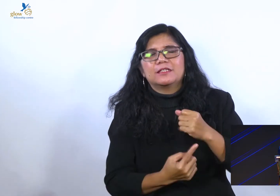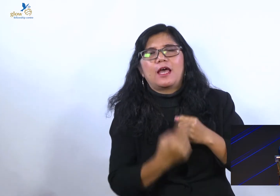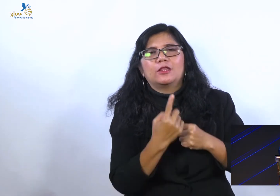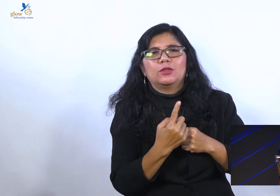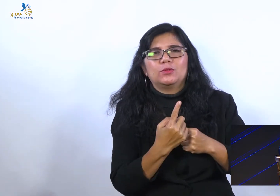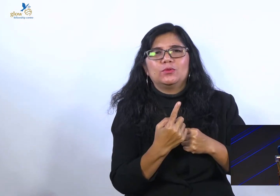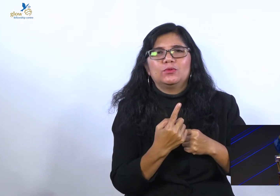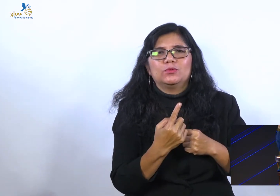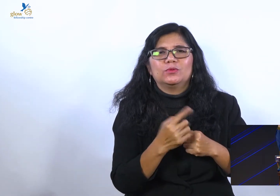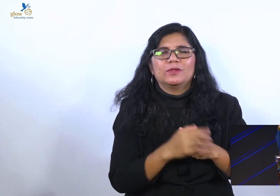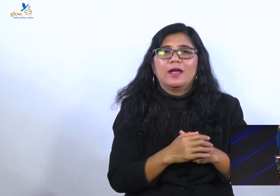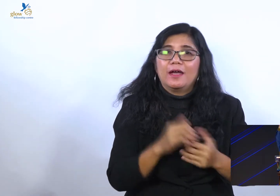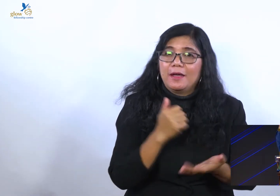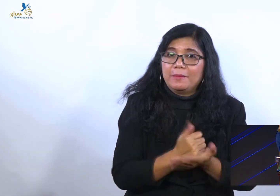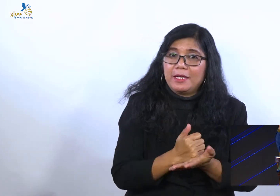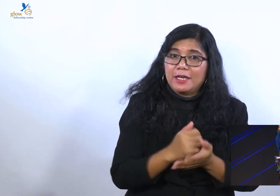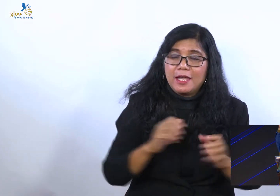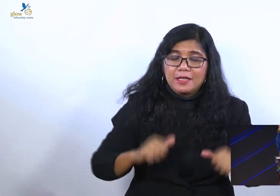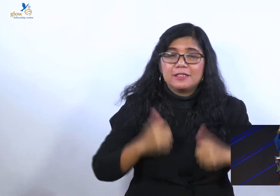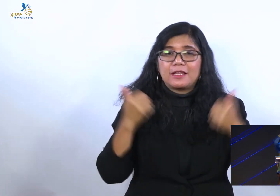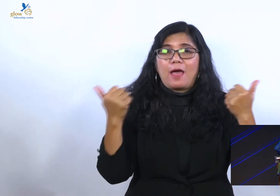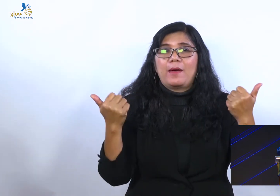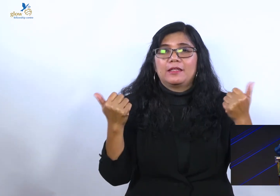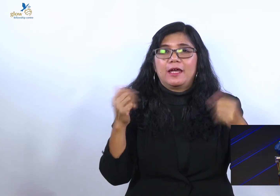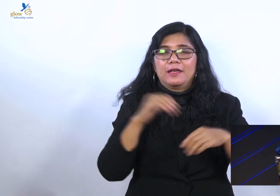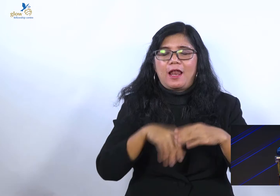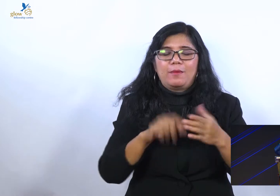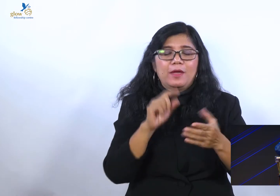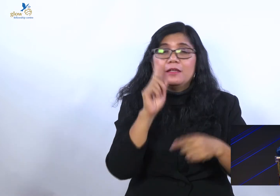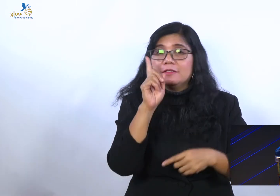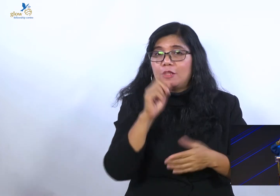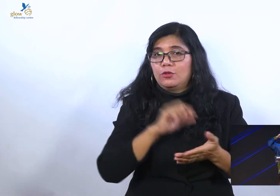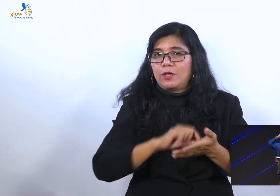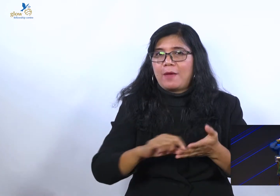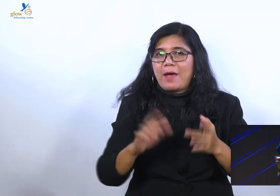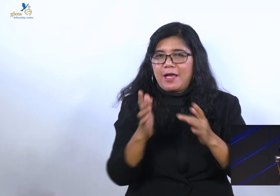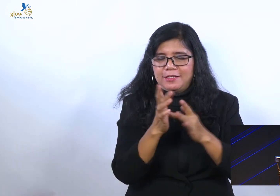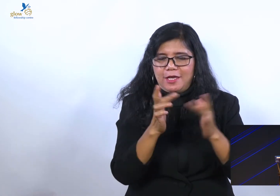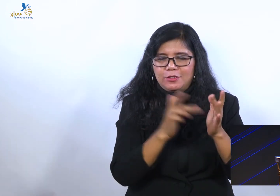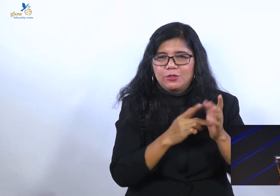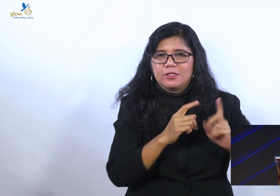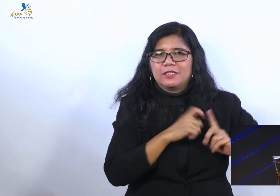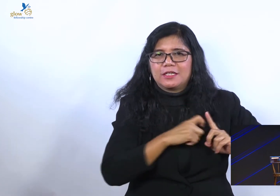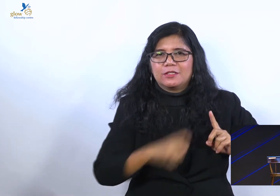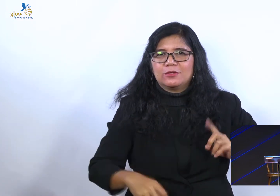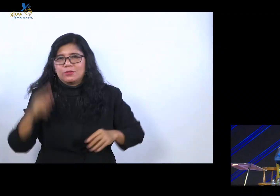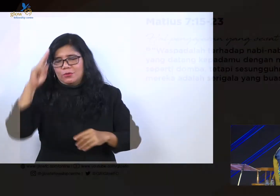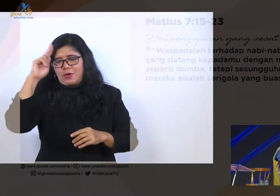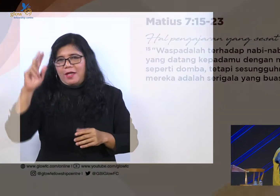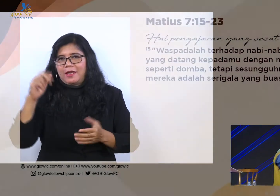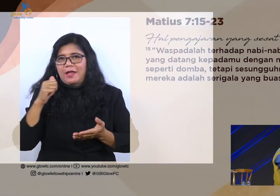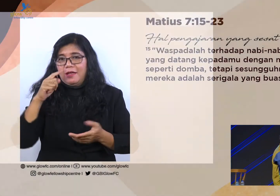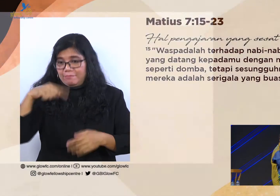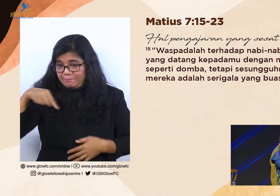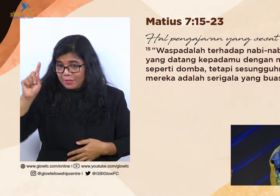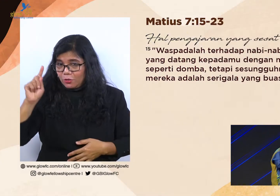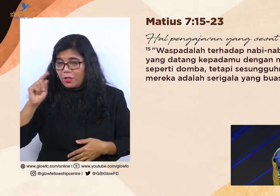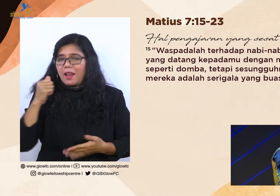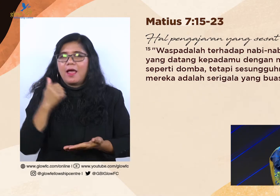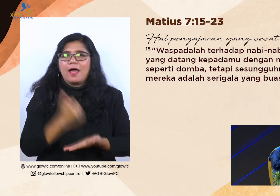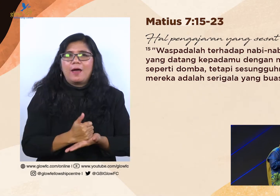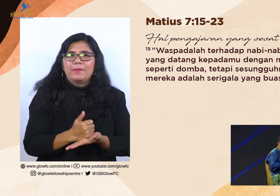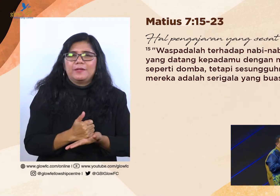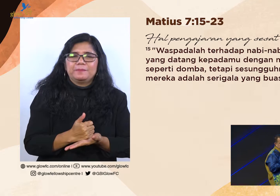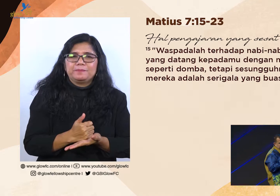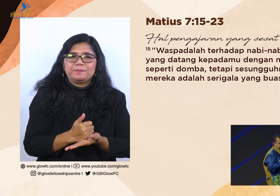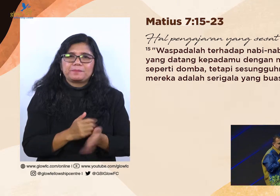Tapi kita tetap diselamatkan. Oleh satu nama yang luar biasa. Yesus Kristus Tuhan. Yesus juga katakan. Amin. Haleluya. Lihat